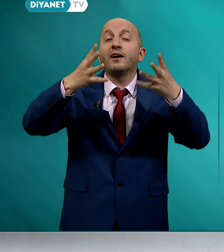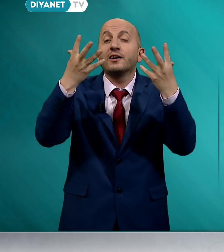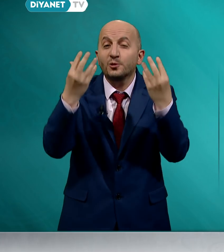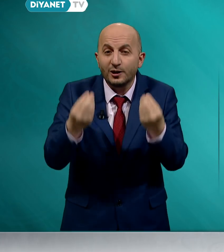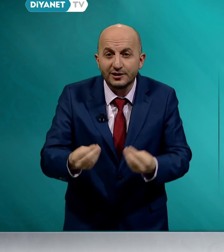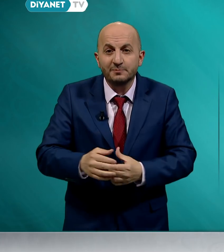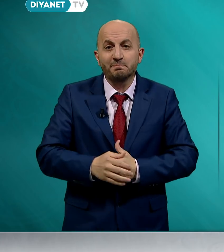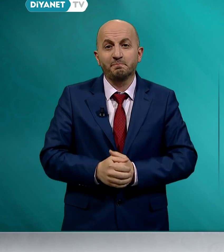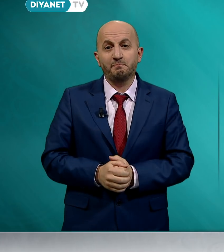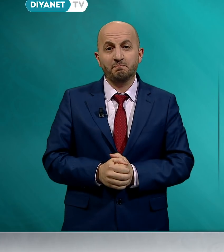olalım.